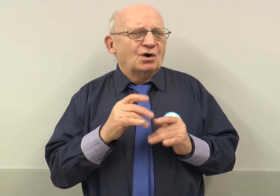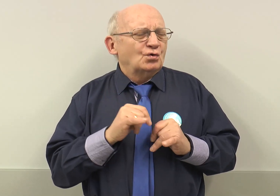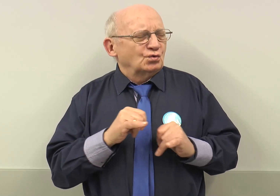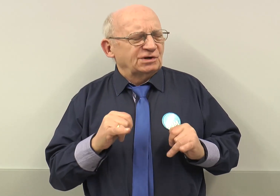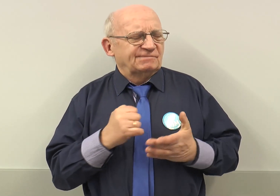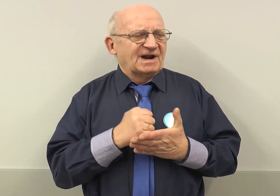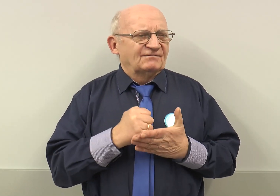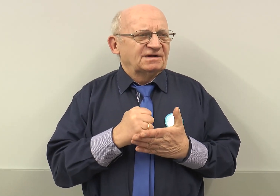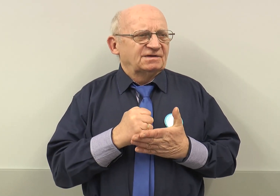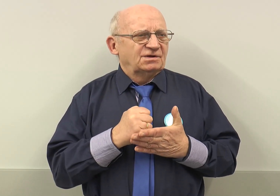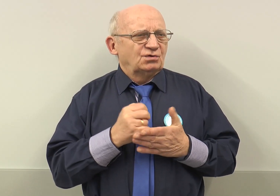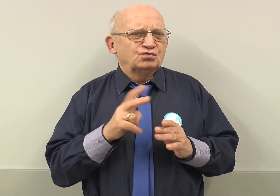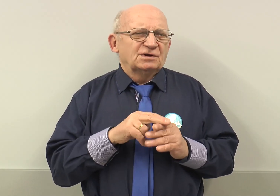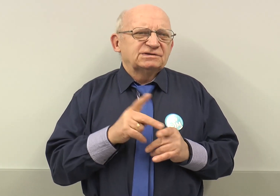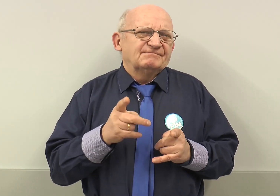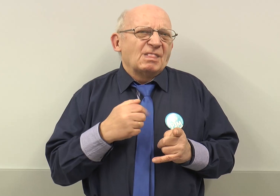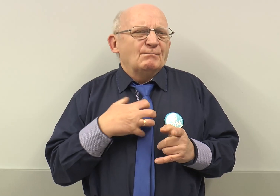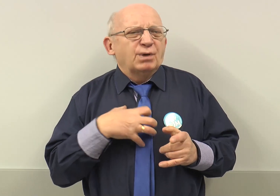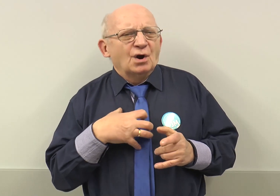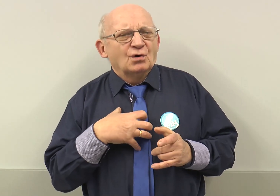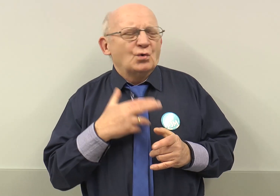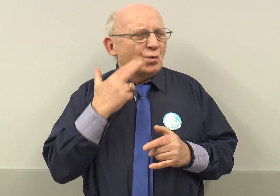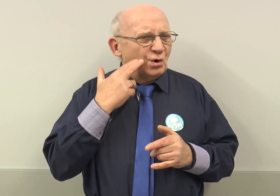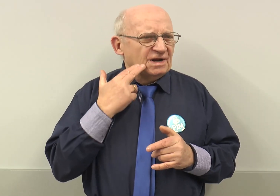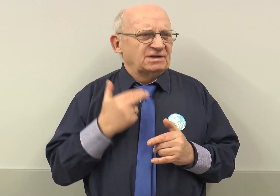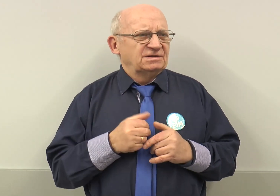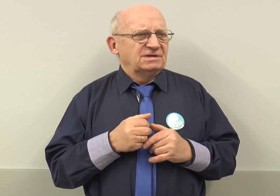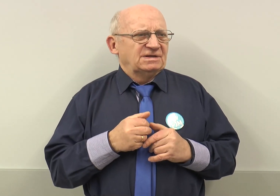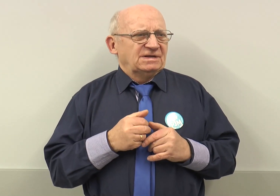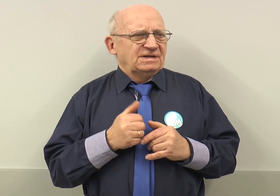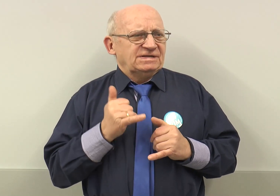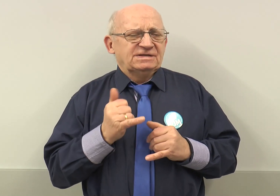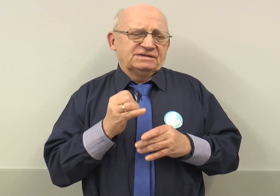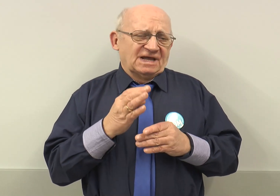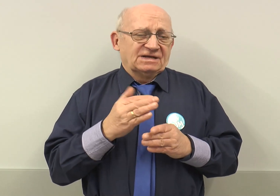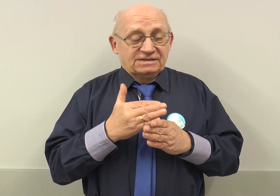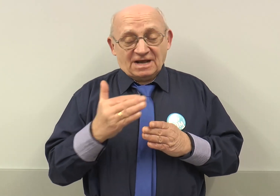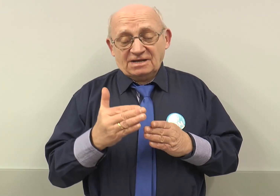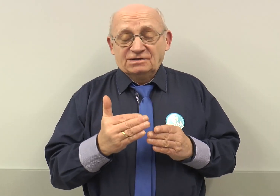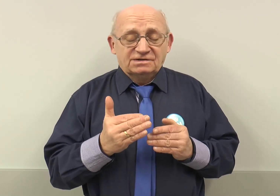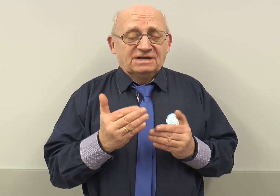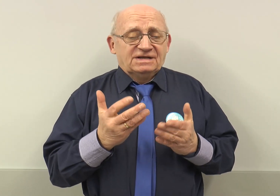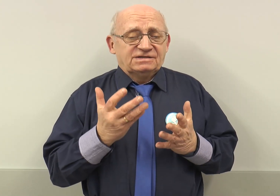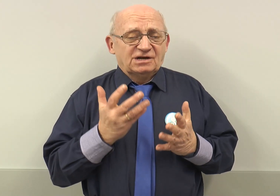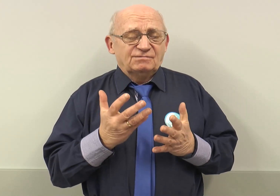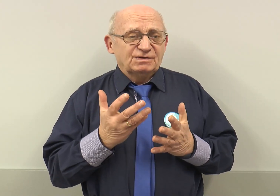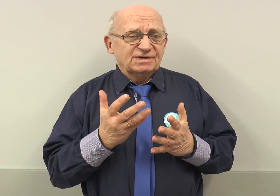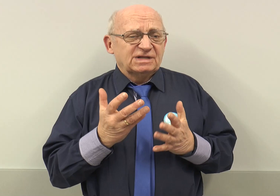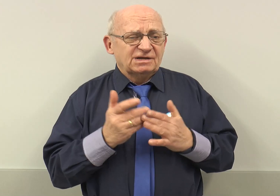różnych sprawach, które tam bolą, głuchych i tak dalej. Chcielibyśmy też